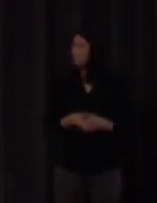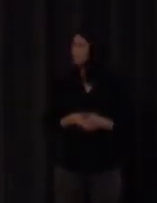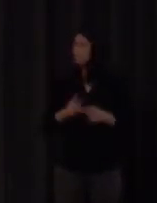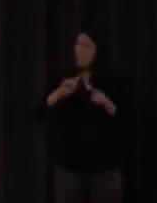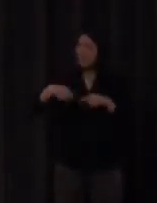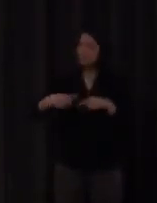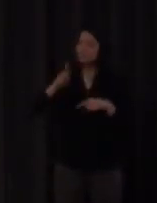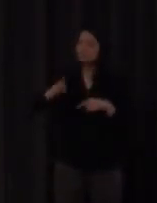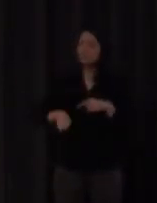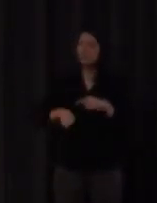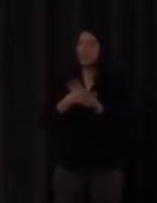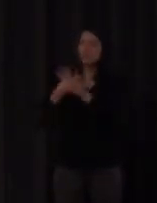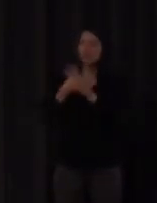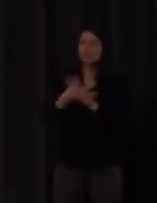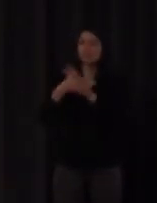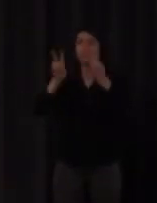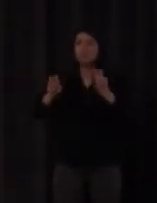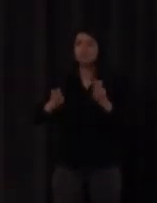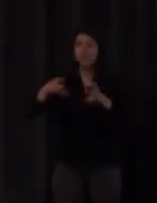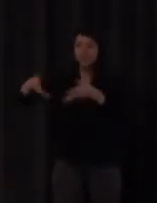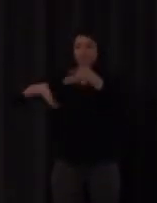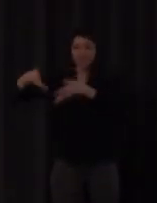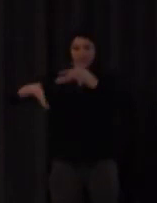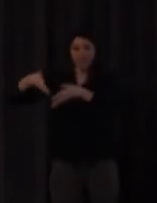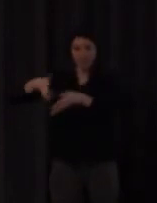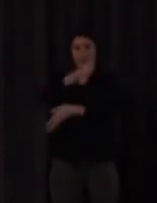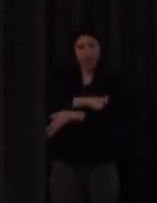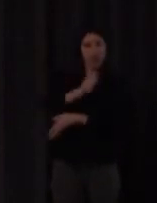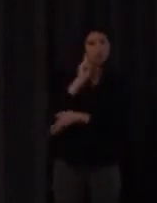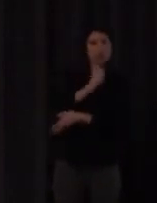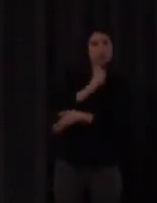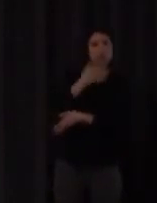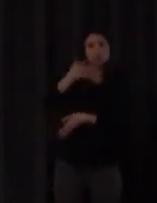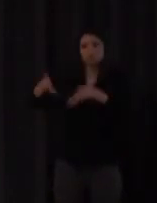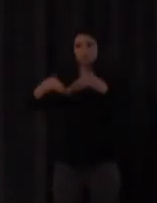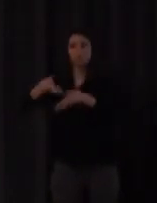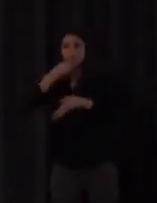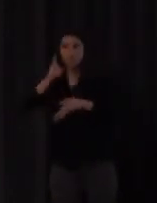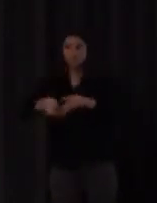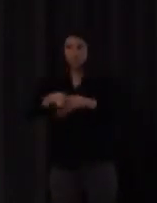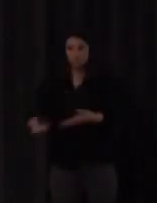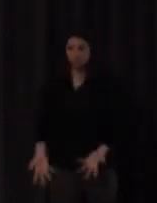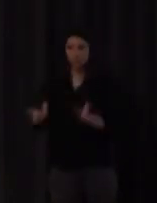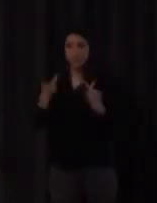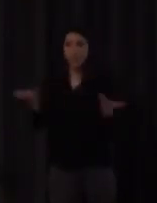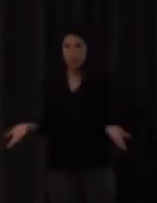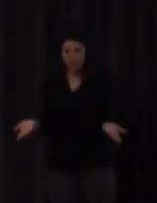competencia signada de los alumnos sordos ¿de acuerdo? que ese también es otro cantar bien